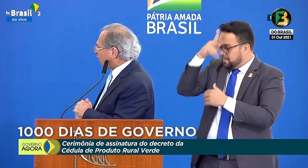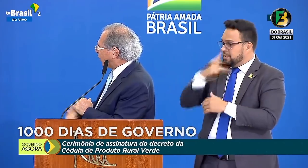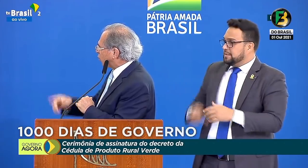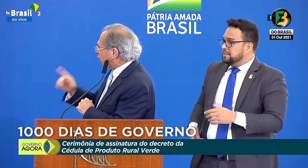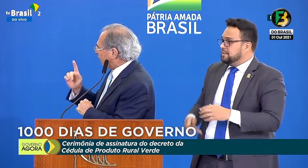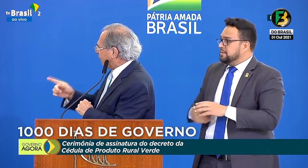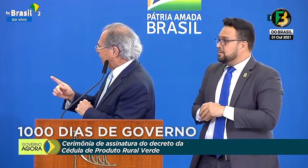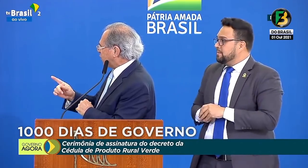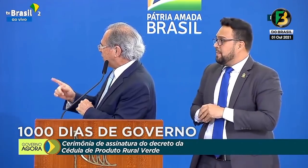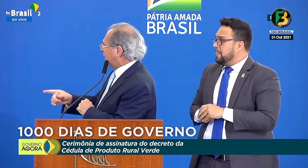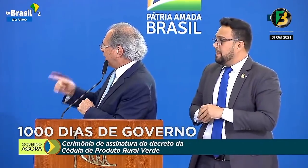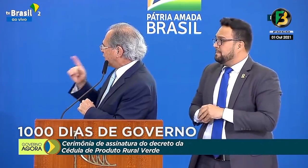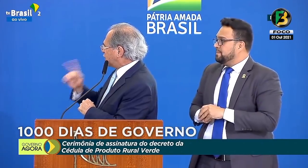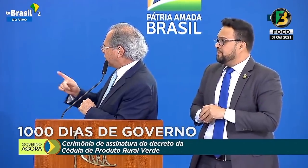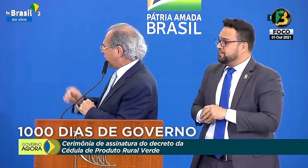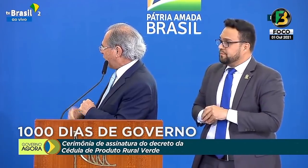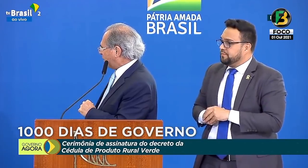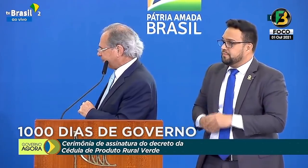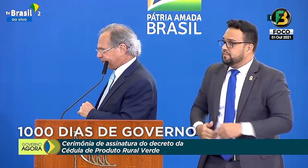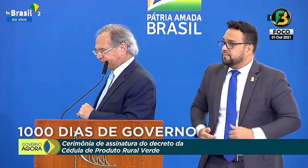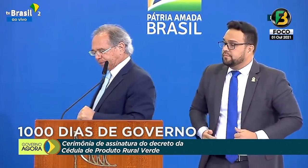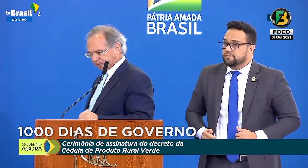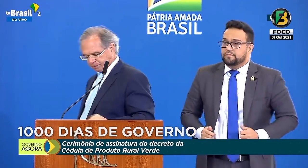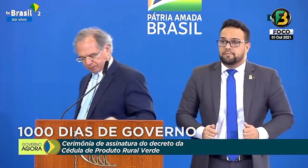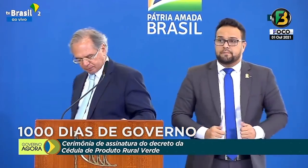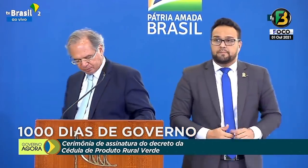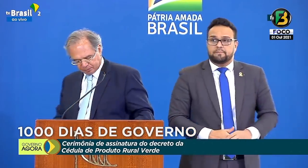futuro. E o futuro é verde e é digital.